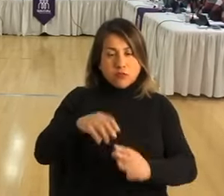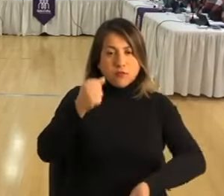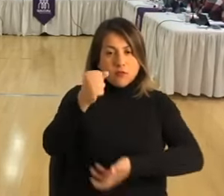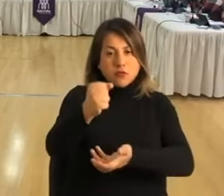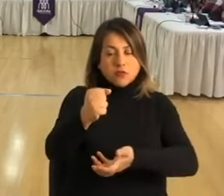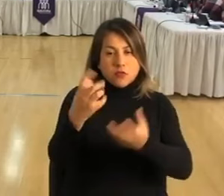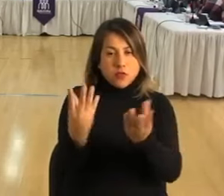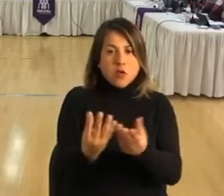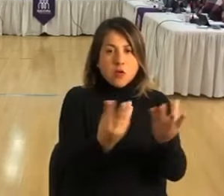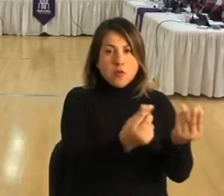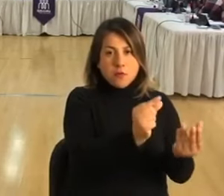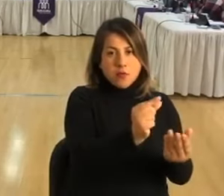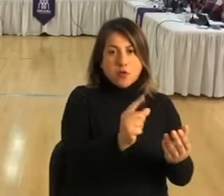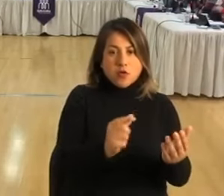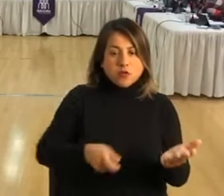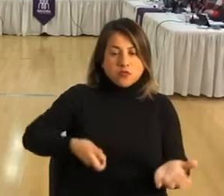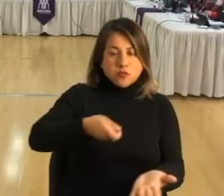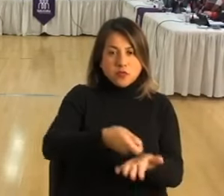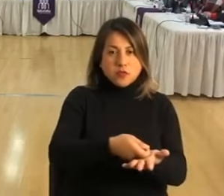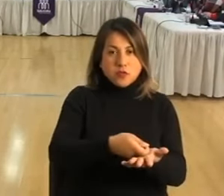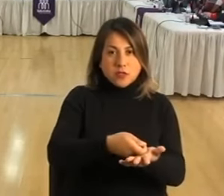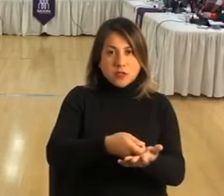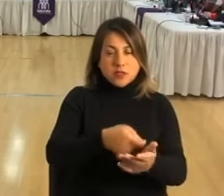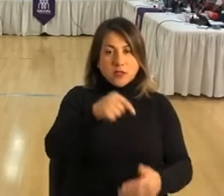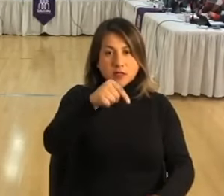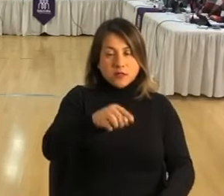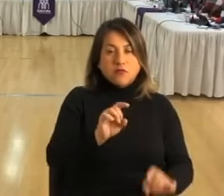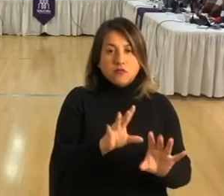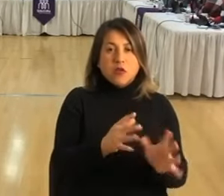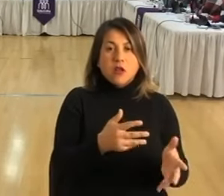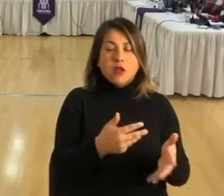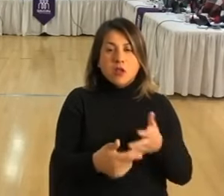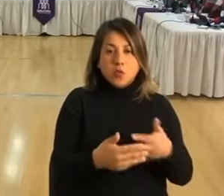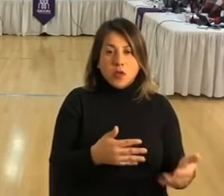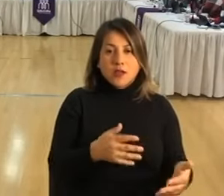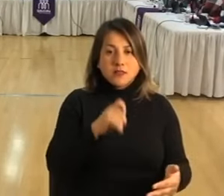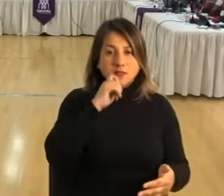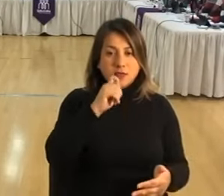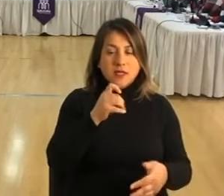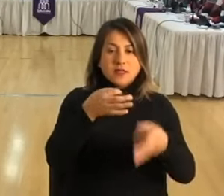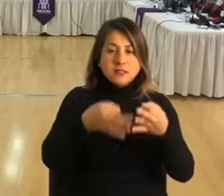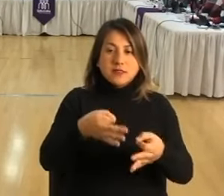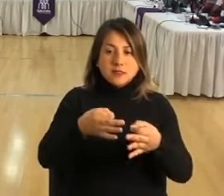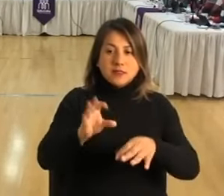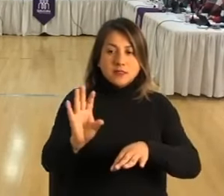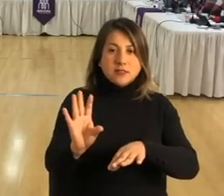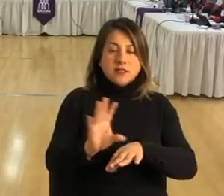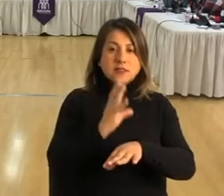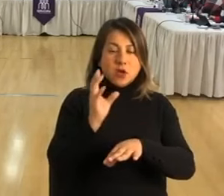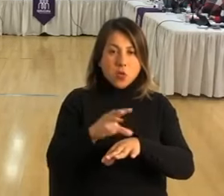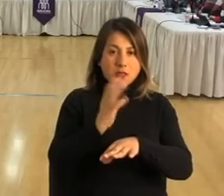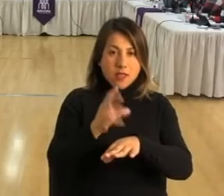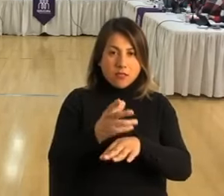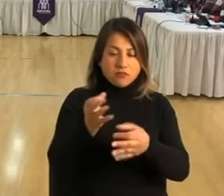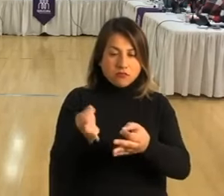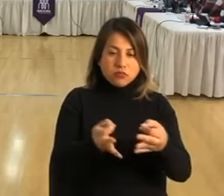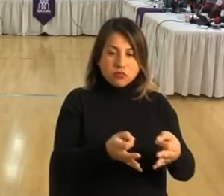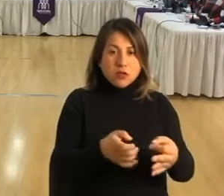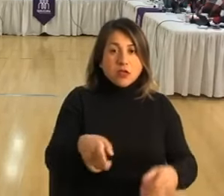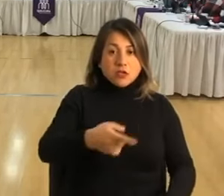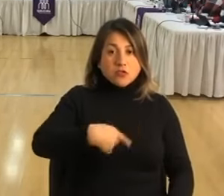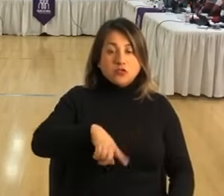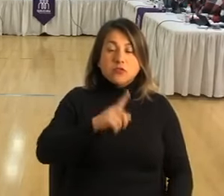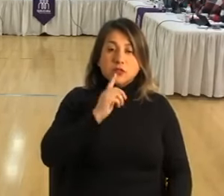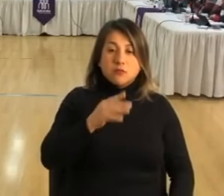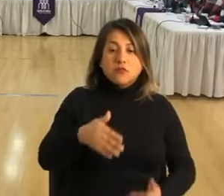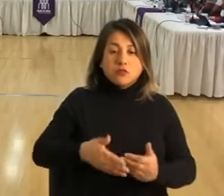de subvenciones para esta naturaleza, que son los fondos de seguridad, por lo tanto, aquí ha habido